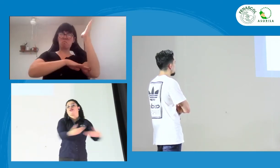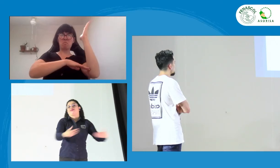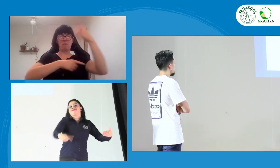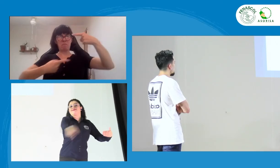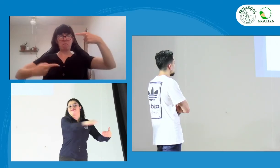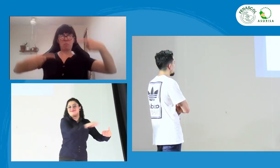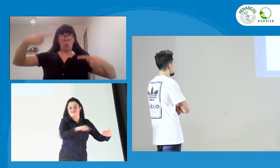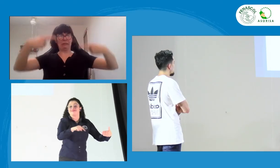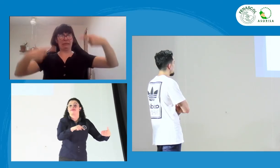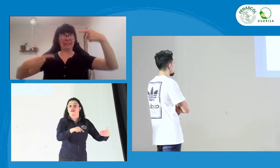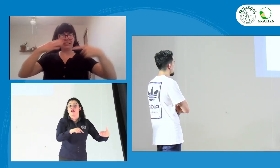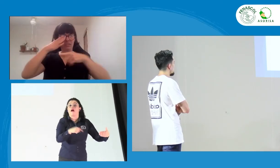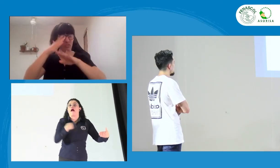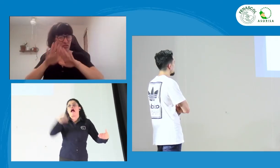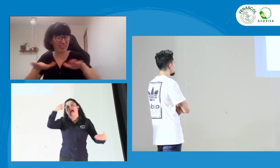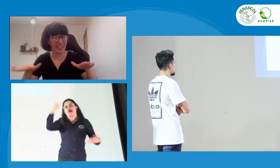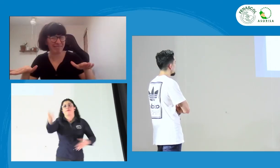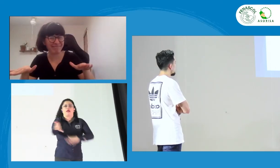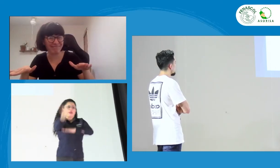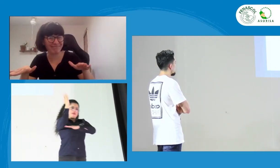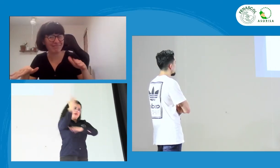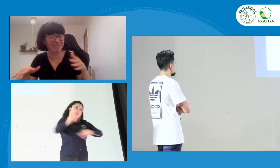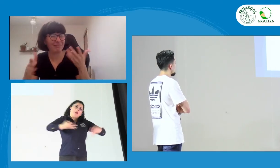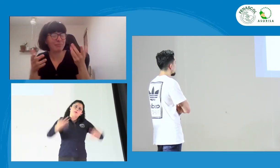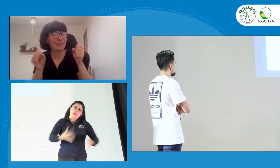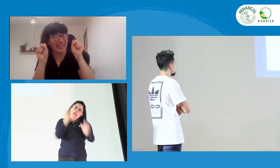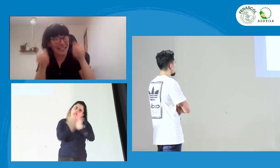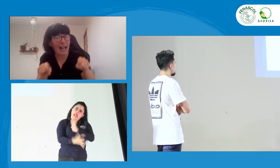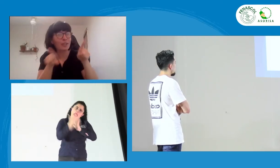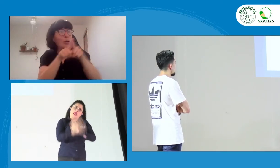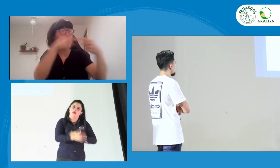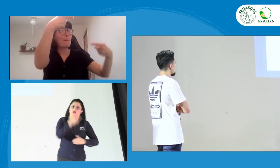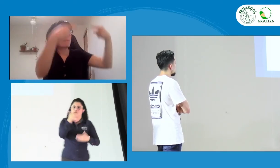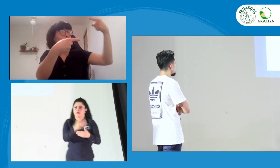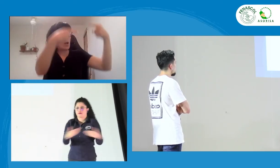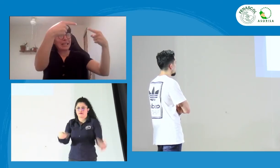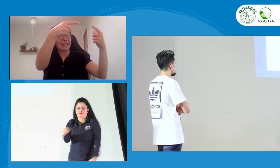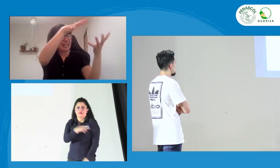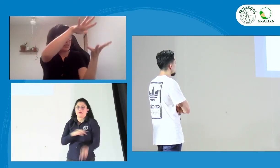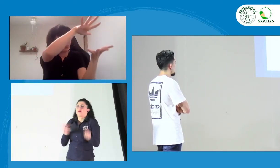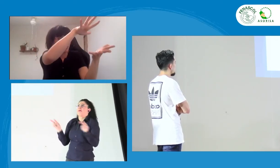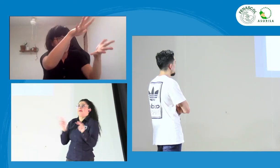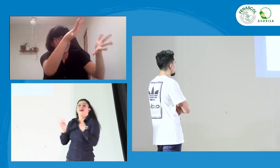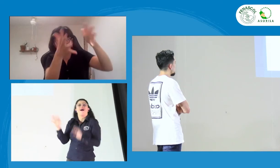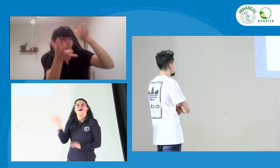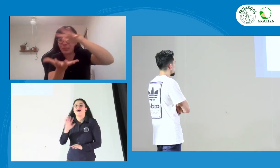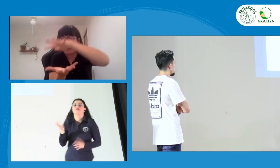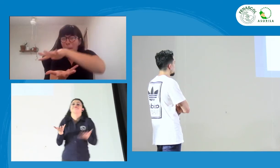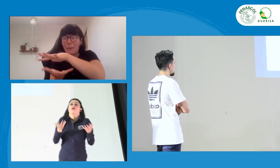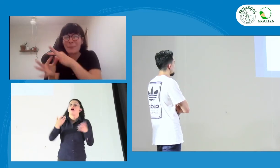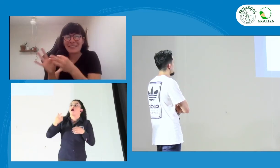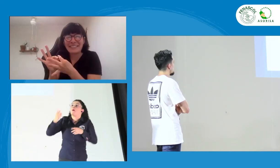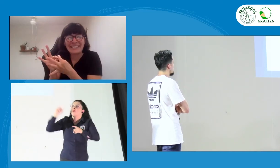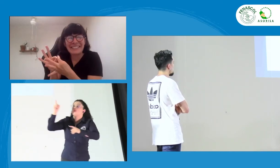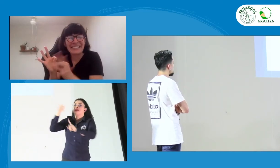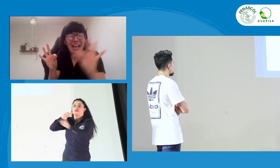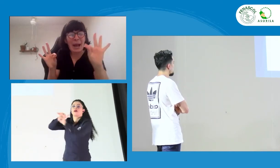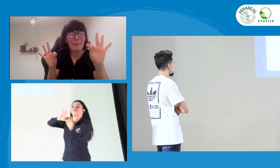campamentos. No se trata como de venir aquí con cosas como ladrilludas acerca de qué es esto, sino de